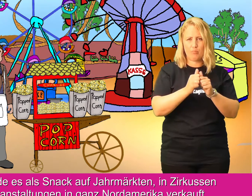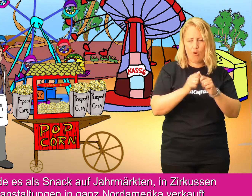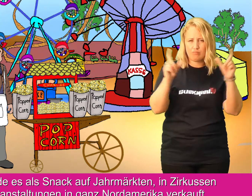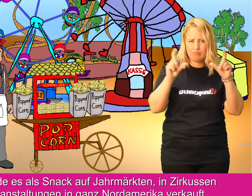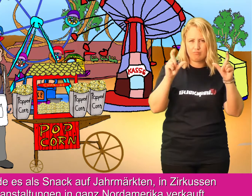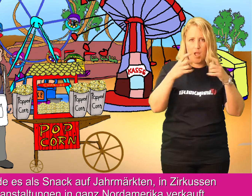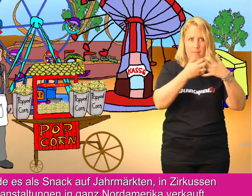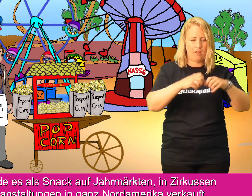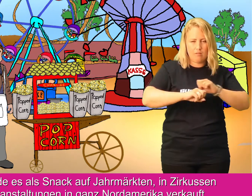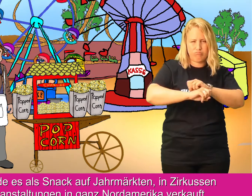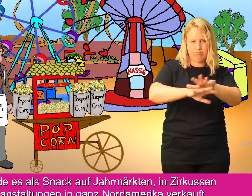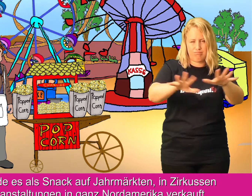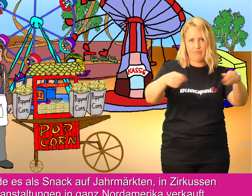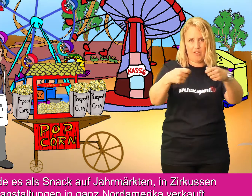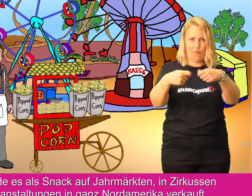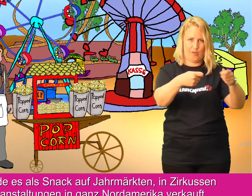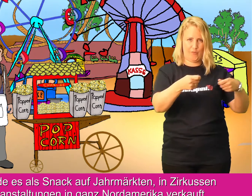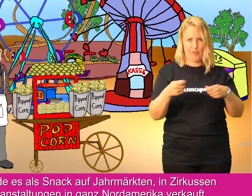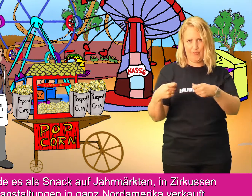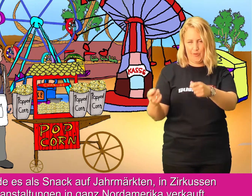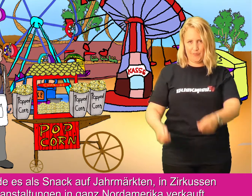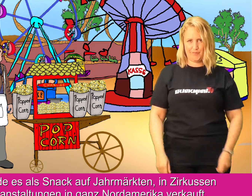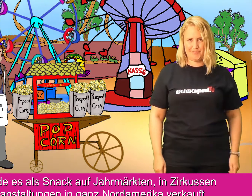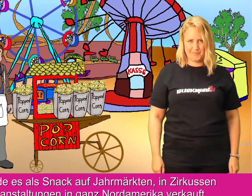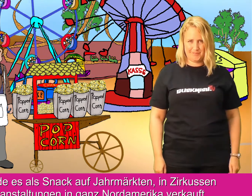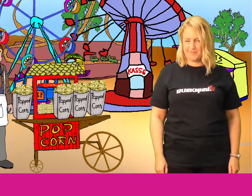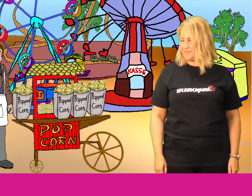Zirkussen und Sportveranstaltungen in ganz Nordamerika verkauft.